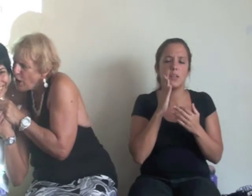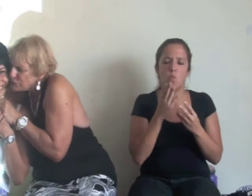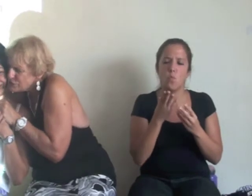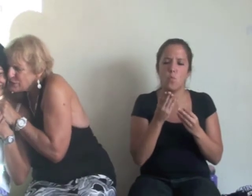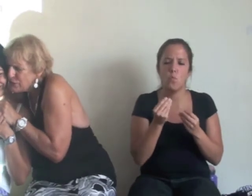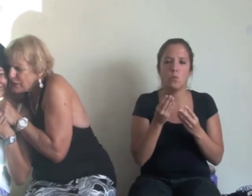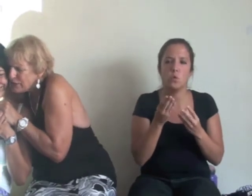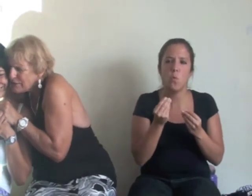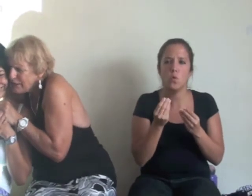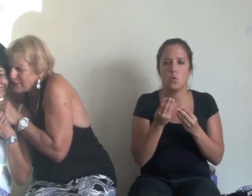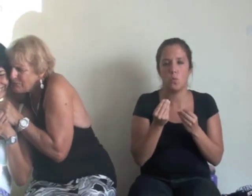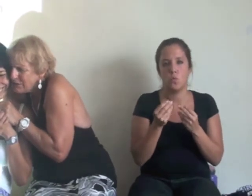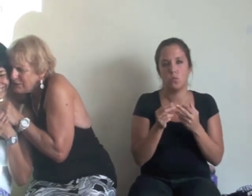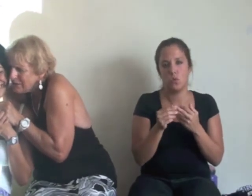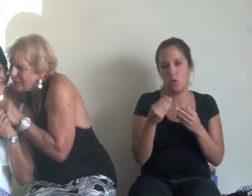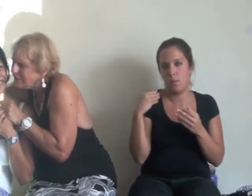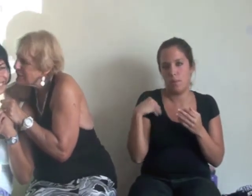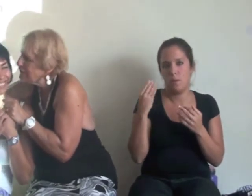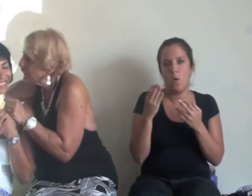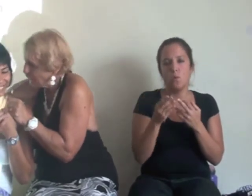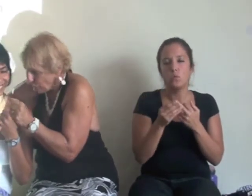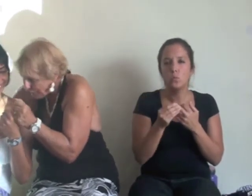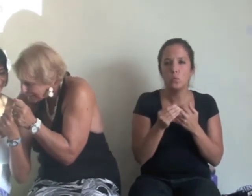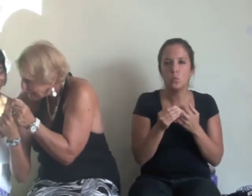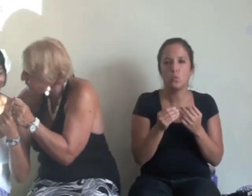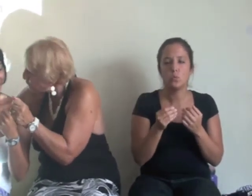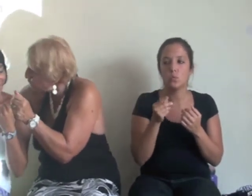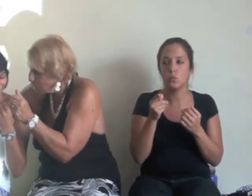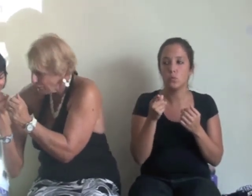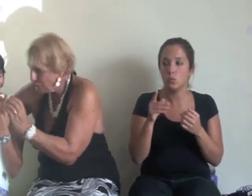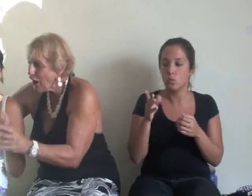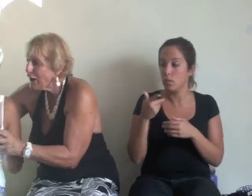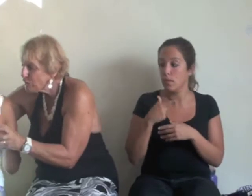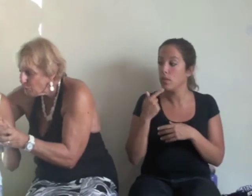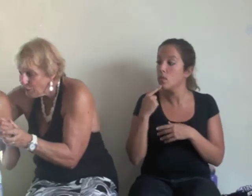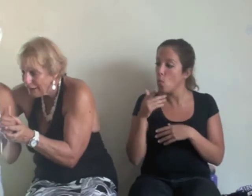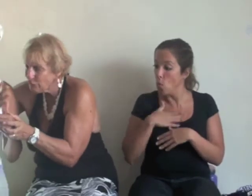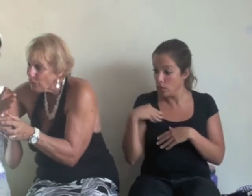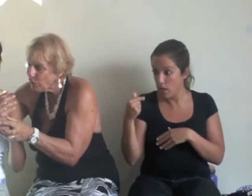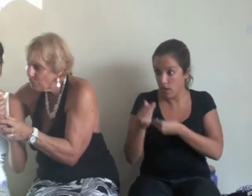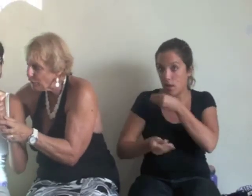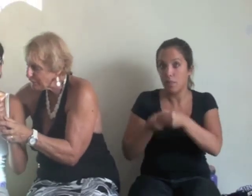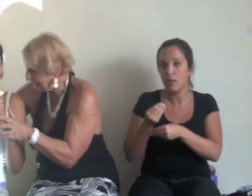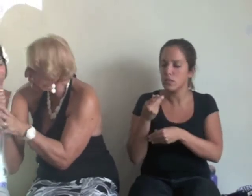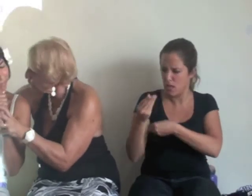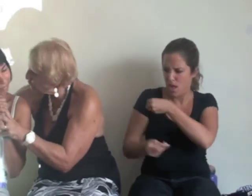¡Ay! Y así, lo que quieres hacer tú, hazlo, hazlo, hazlo, ¿cómo lo haces? ¿Te ayudo?